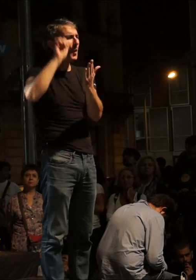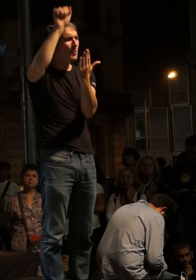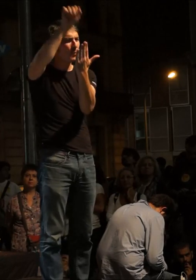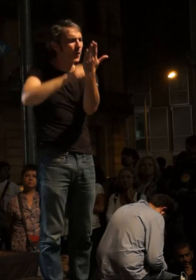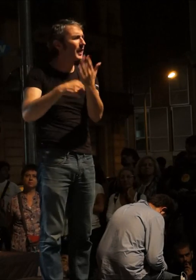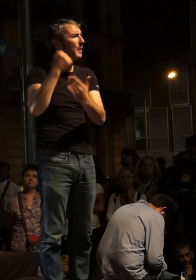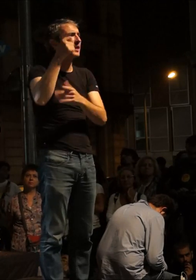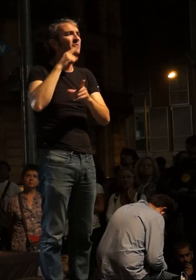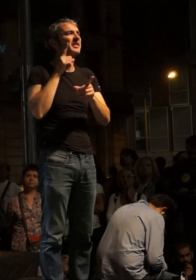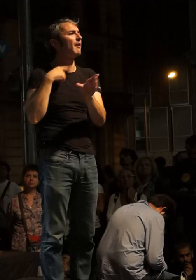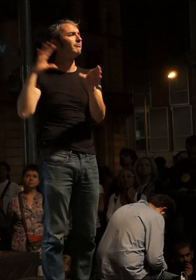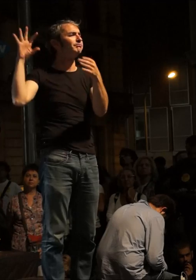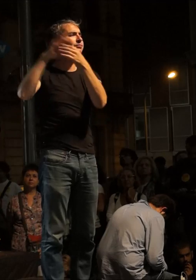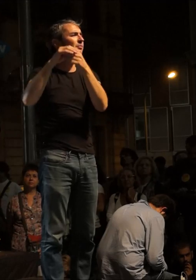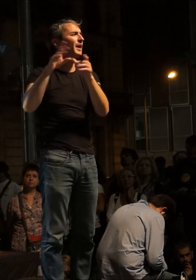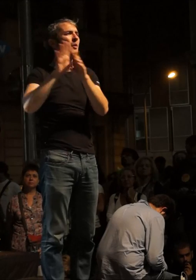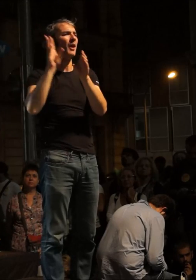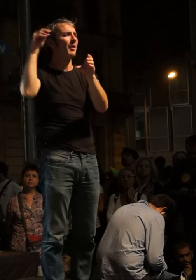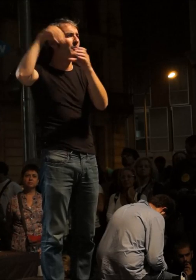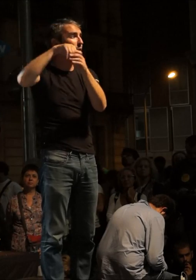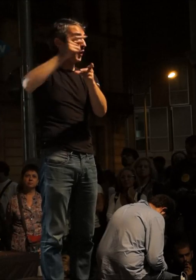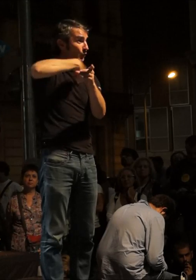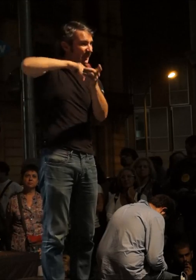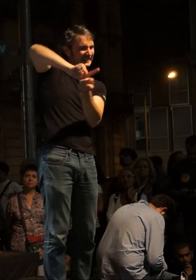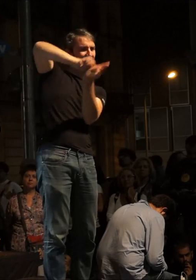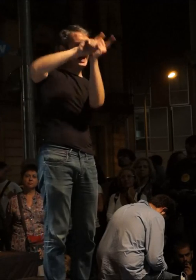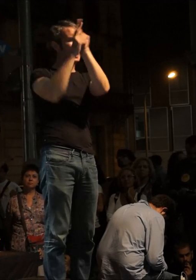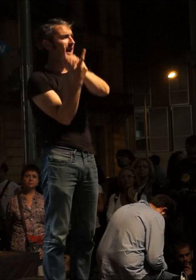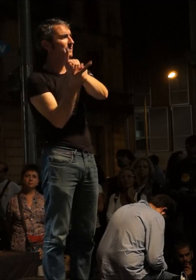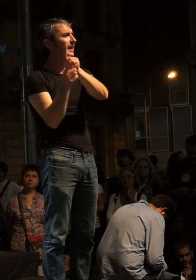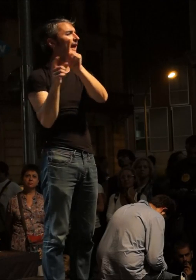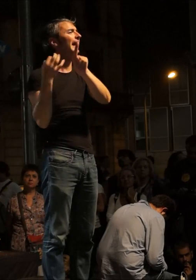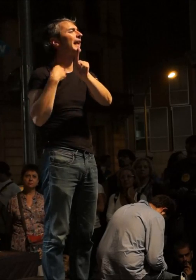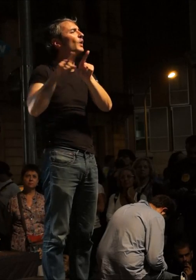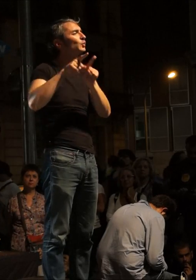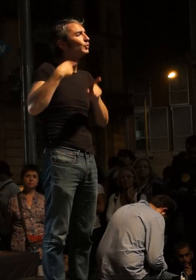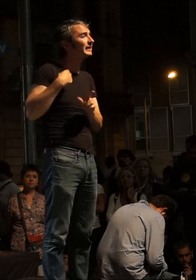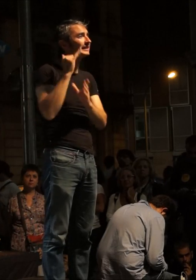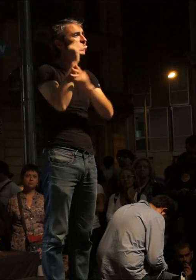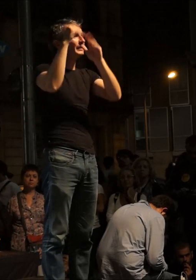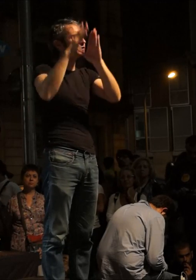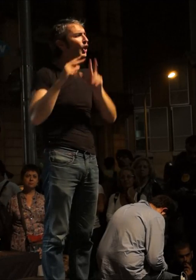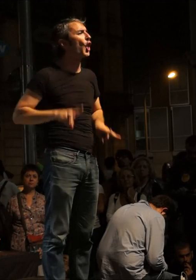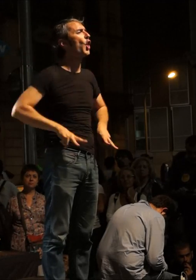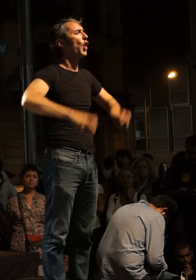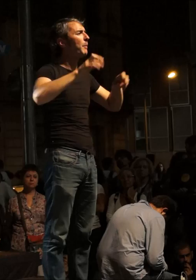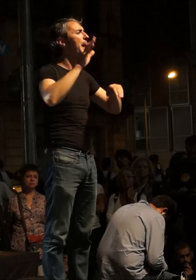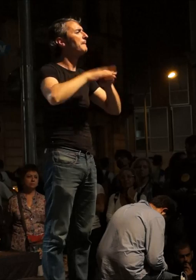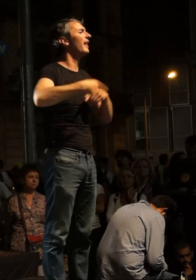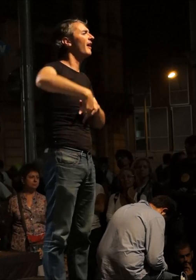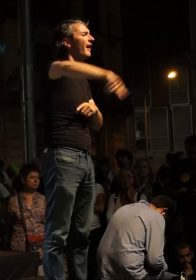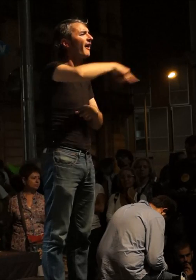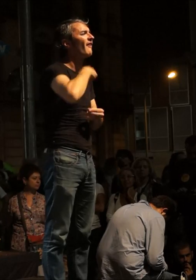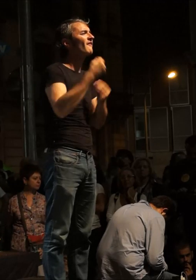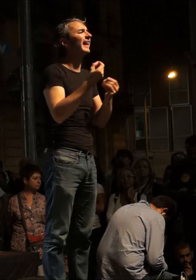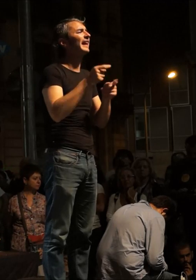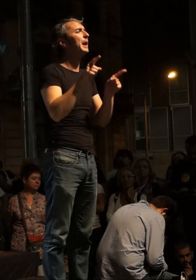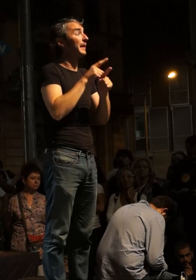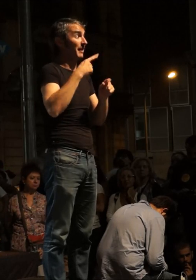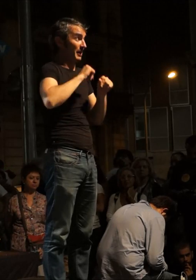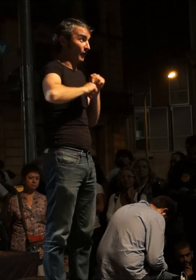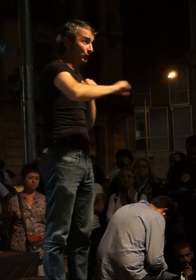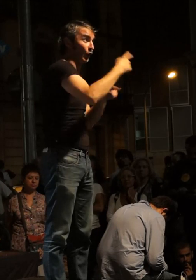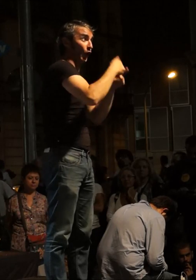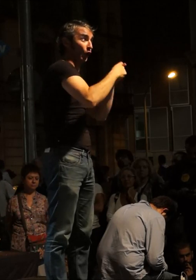estan intervingudes i les hem de capgirar. Necessitem una institucionalitat nova per fer front a tot el que ens espera.